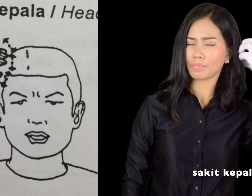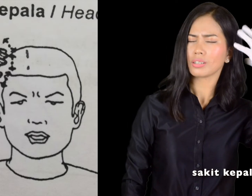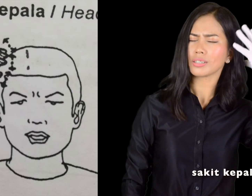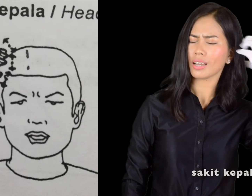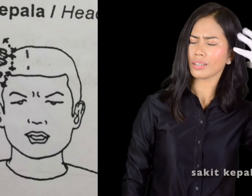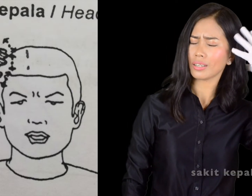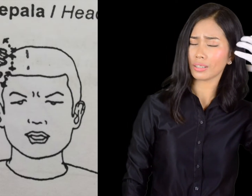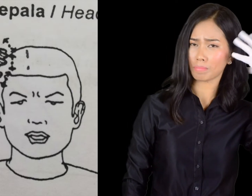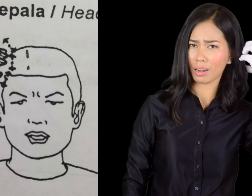Sakit kepala.